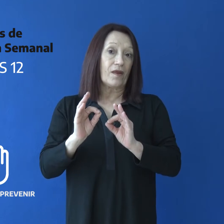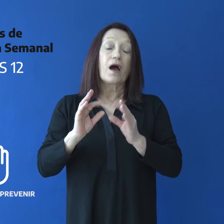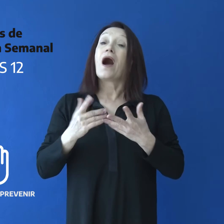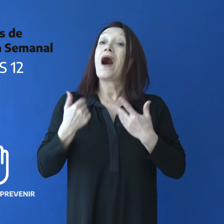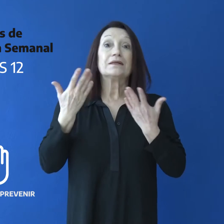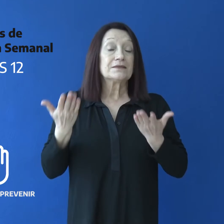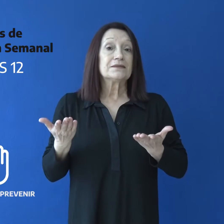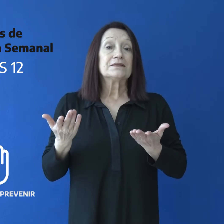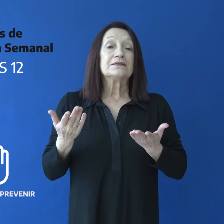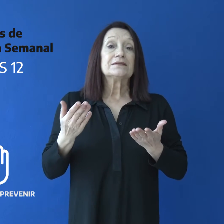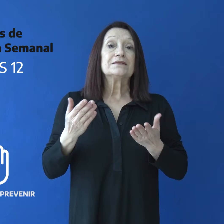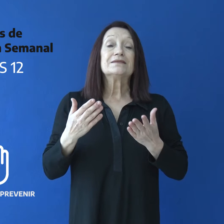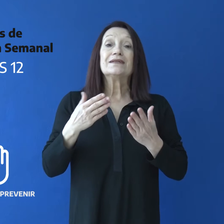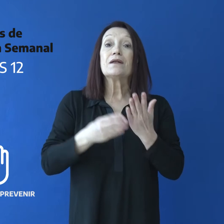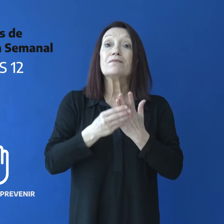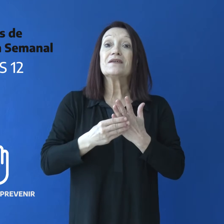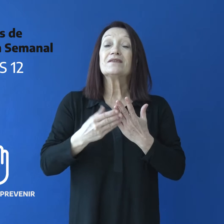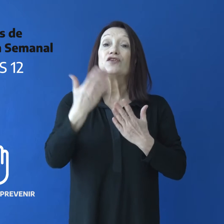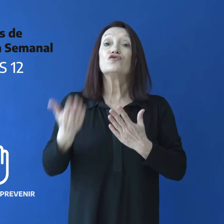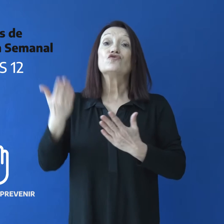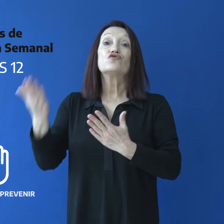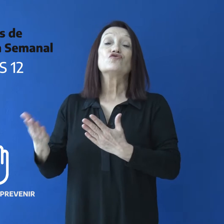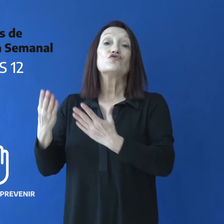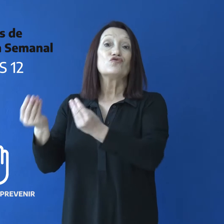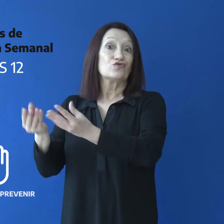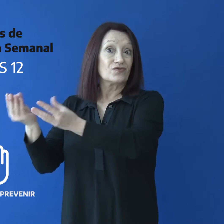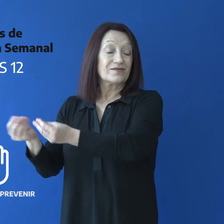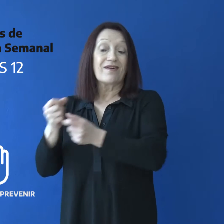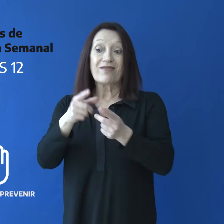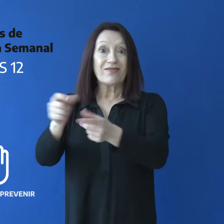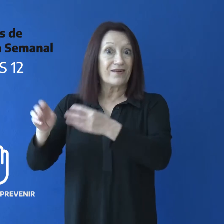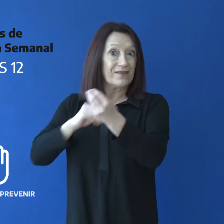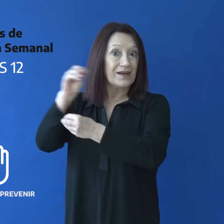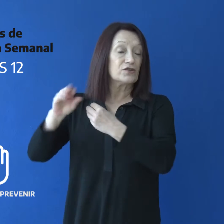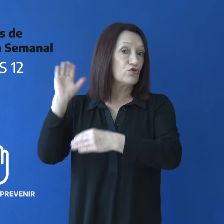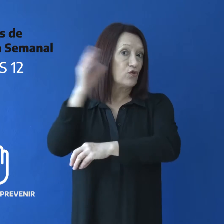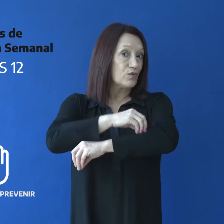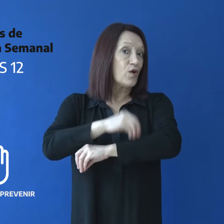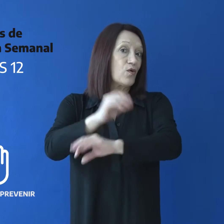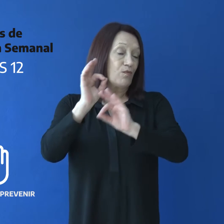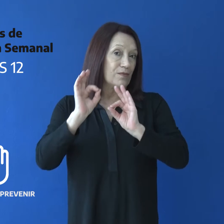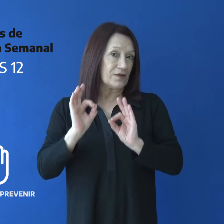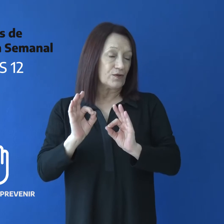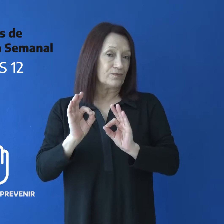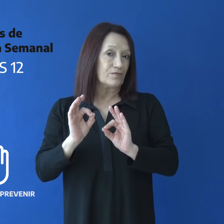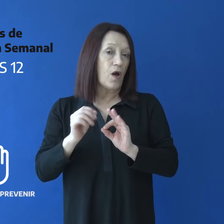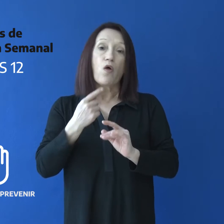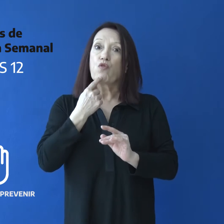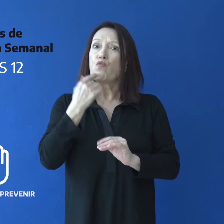la cartera social fortalece la comensalidad familiar en todo el territorio. Para consultas,